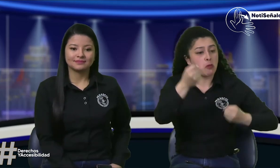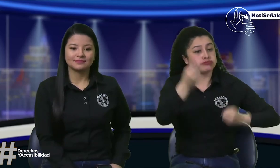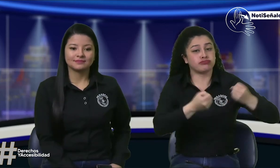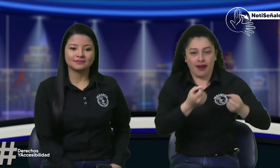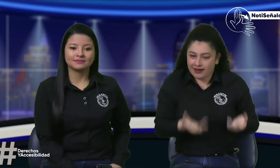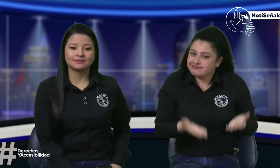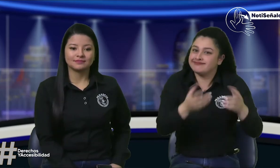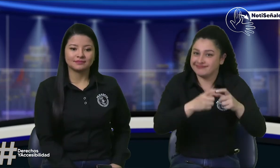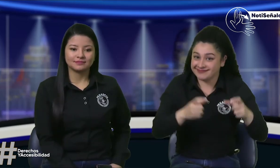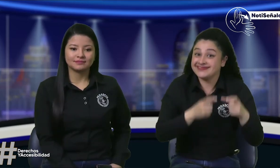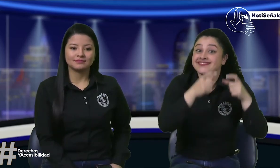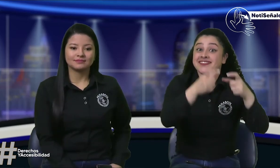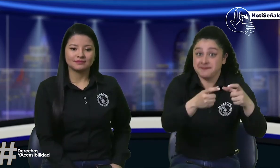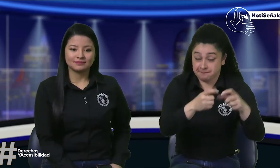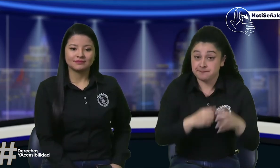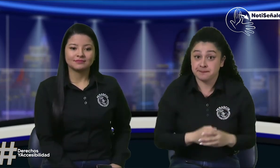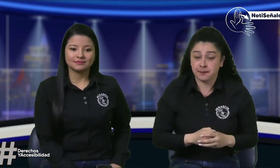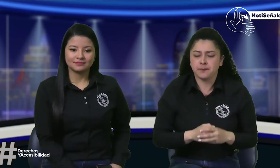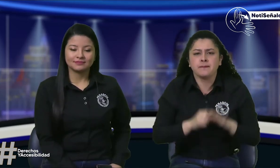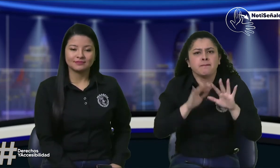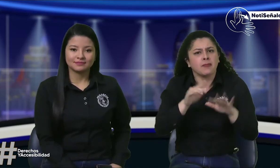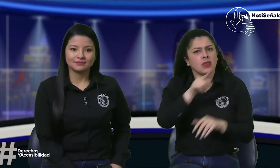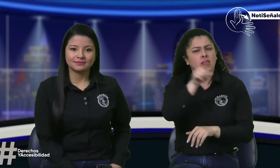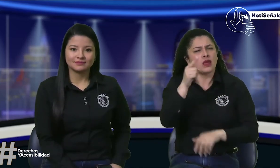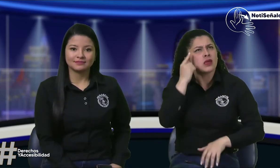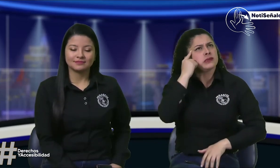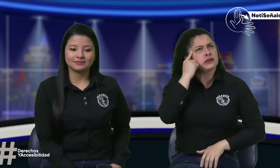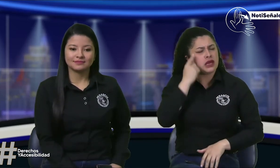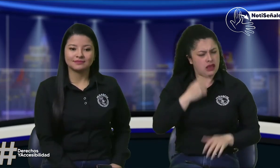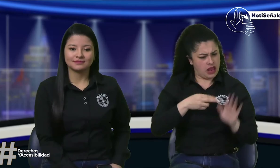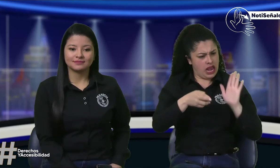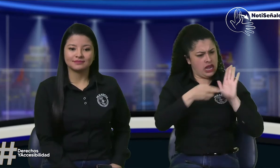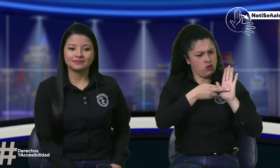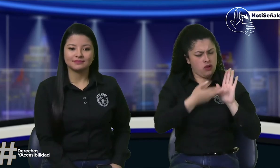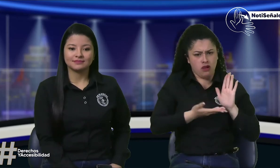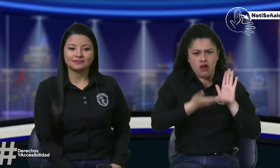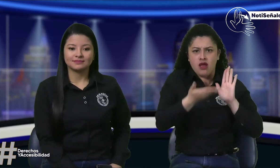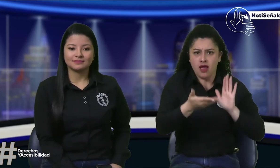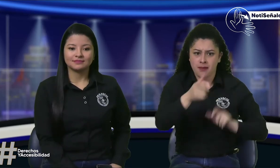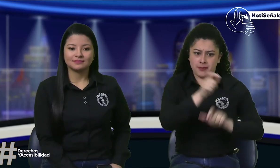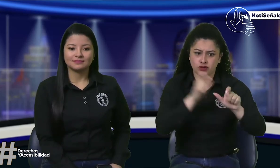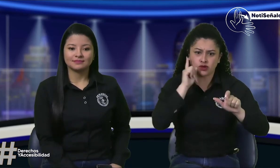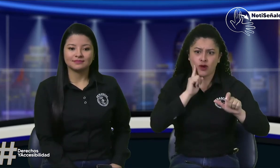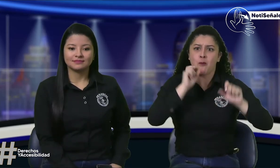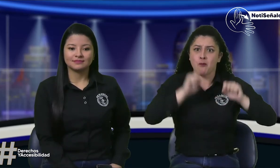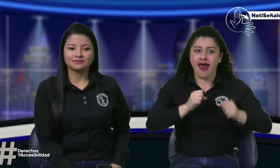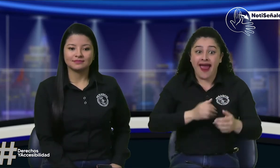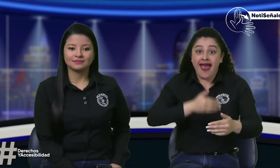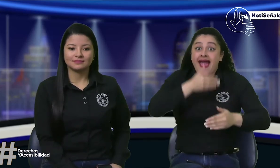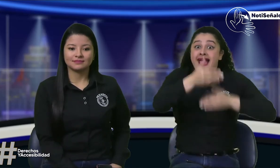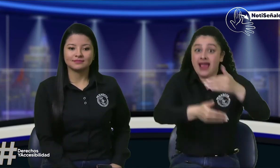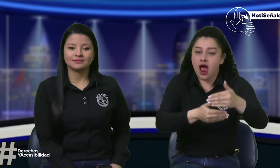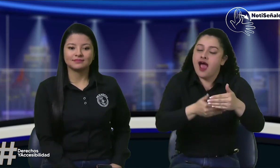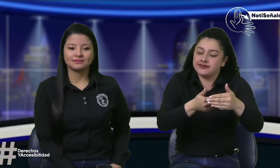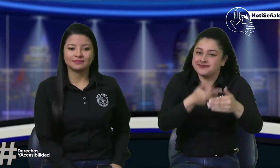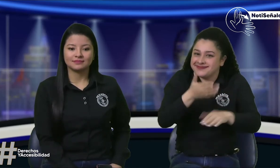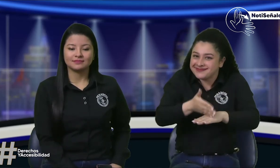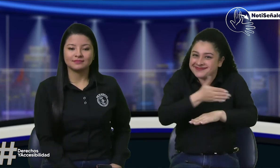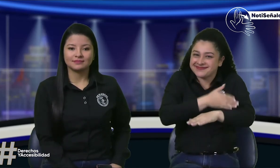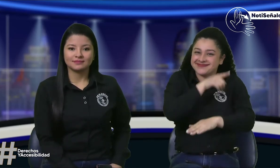personas sordas pueden tener la licencia para conducción de transporte privado y bueno la resolución que le da a las personas sordas